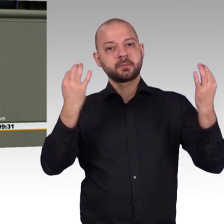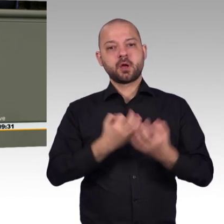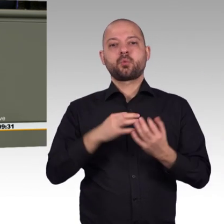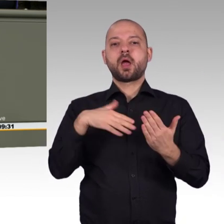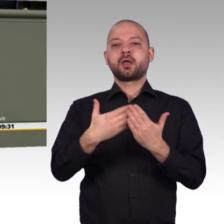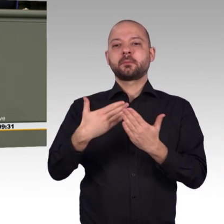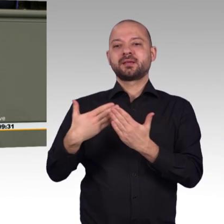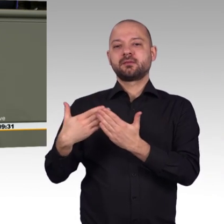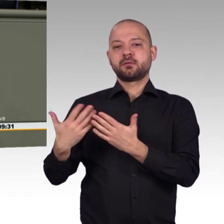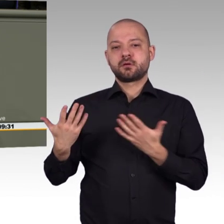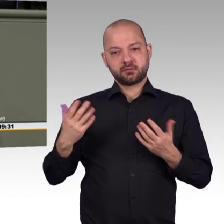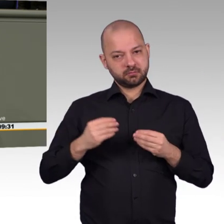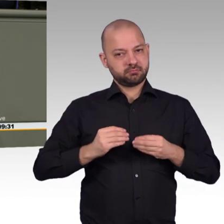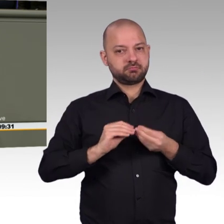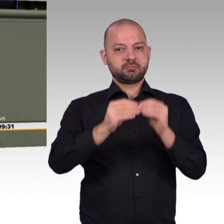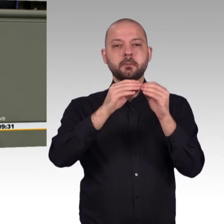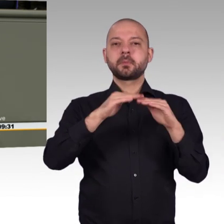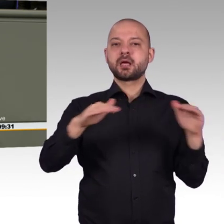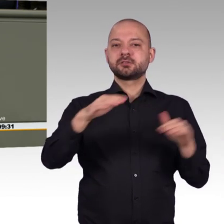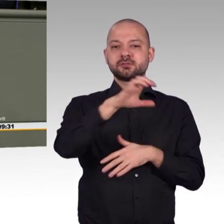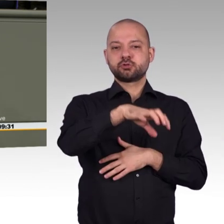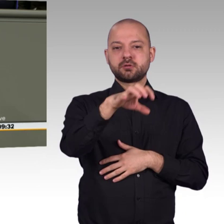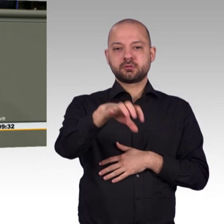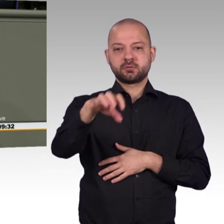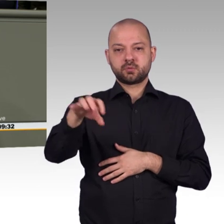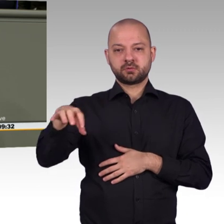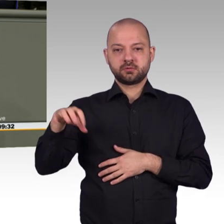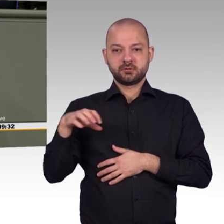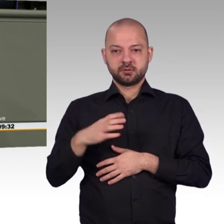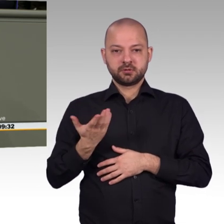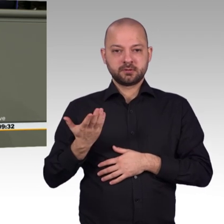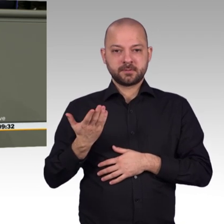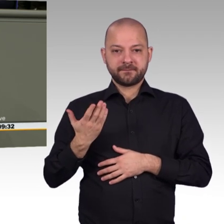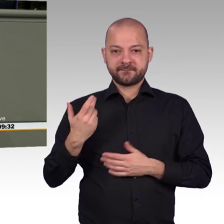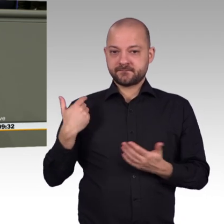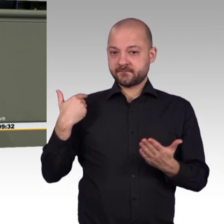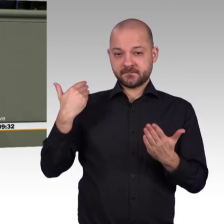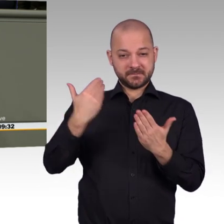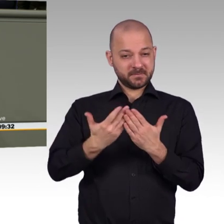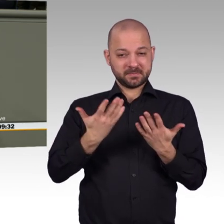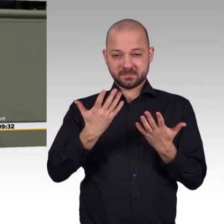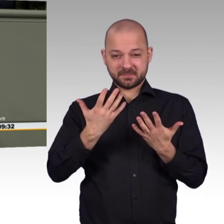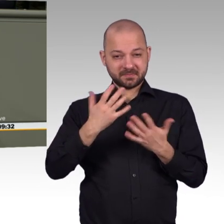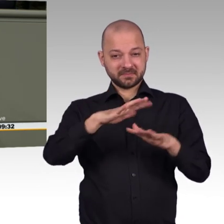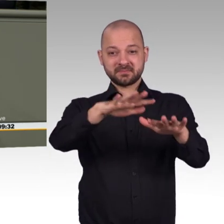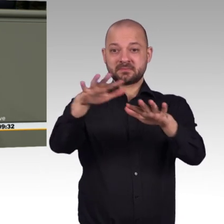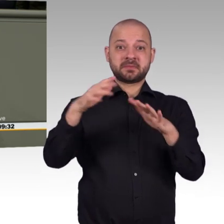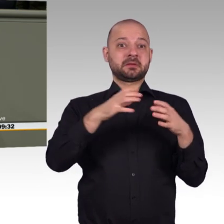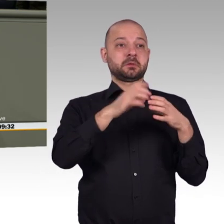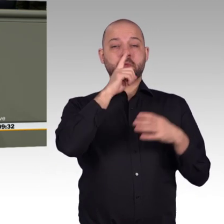-ups. Ein Förderprogramm für gemeinwohlorientierte Start-ups sucht man vergeblich, obwohl jedes zweite Sozialunternehmen